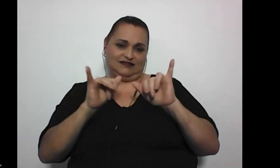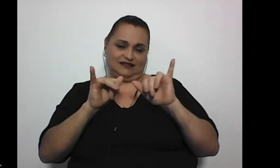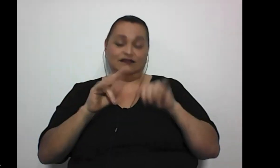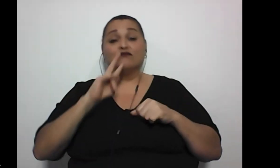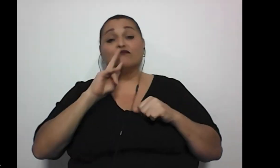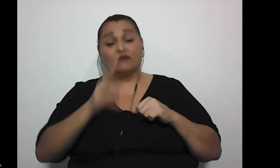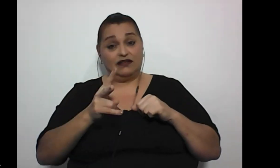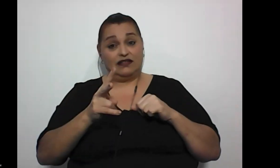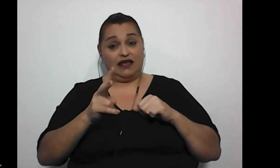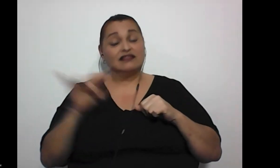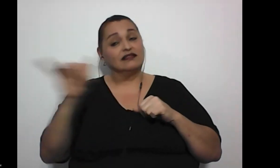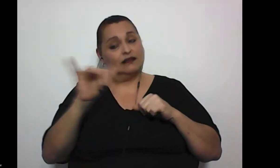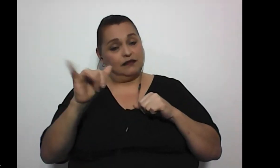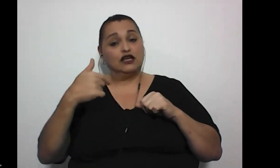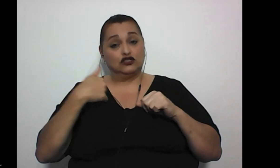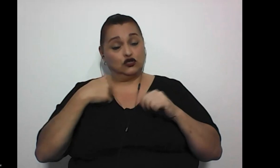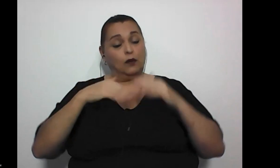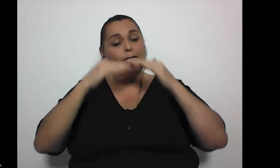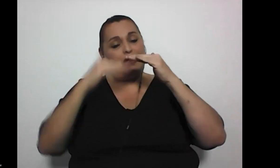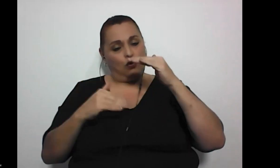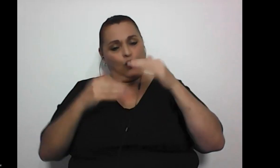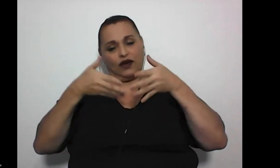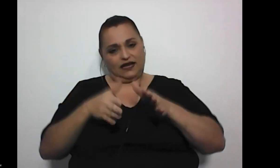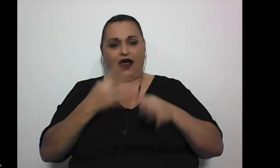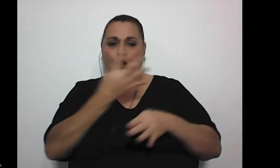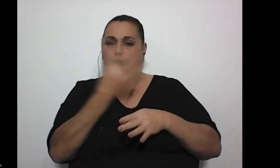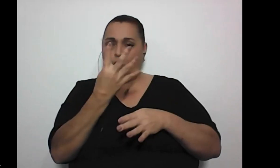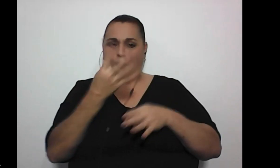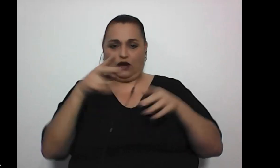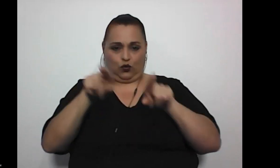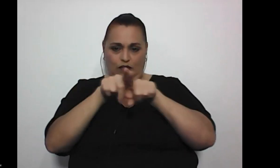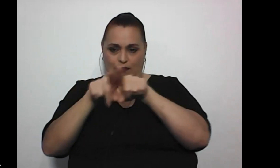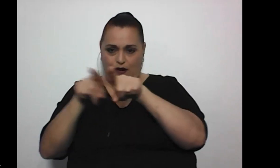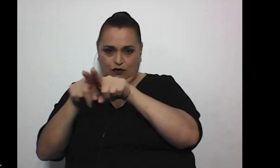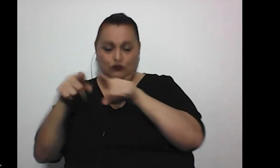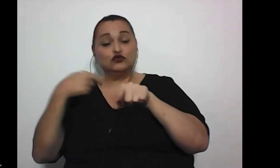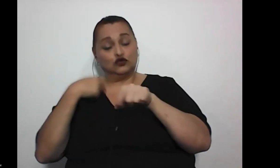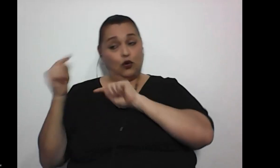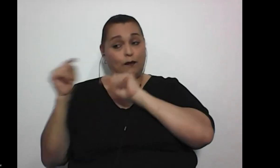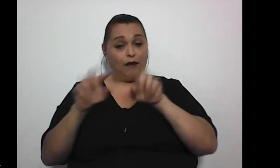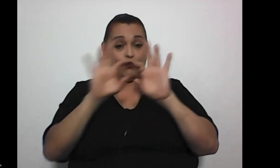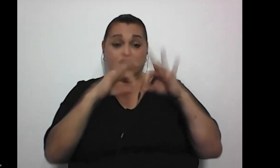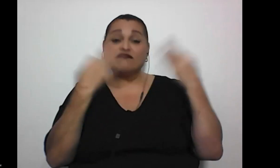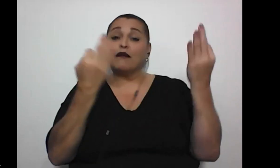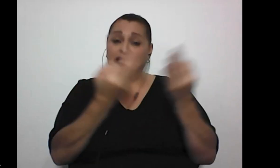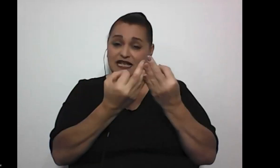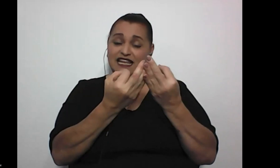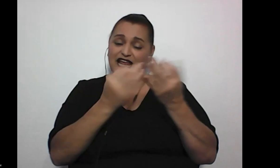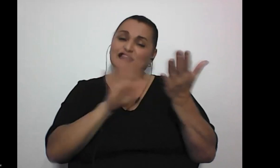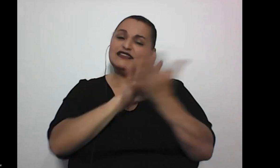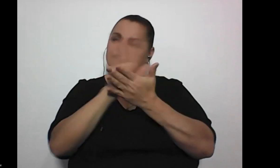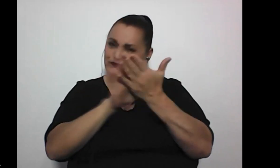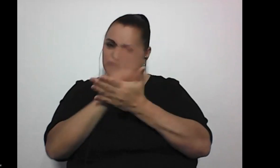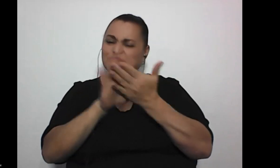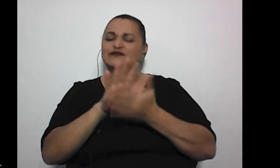Realmente, también, soy la menor de cuatro hermanos, pero vengo también de una familia un poco disfuncional,